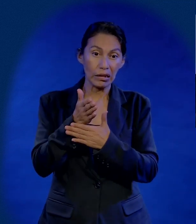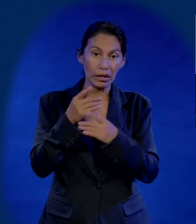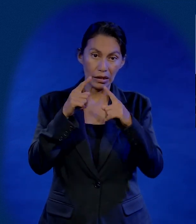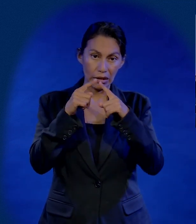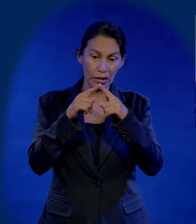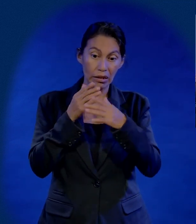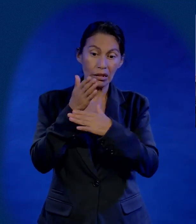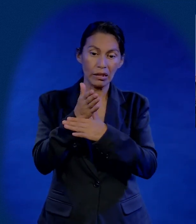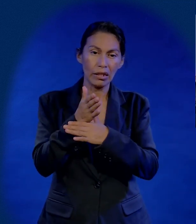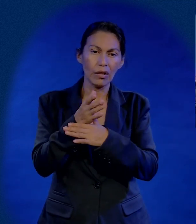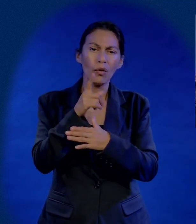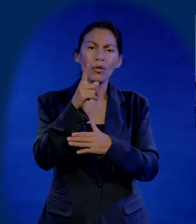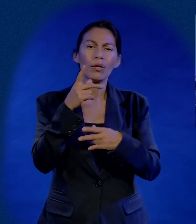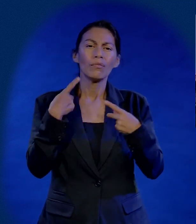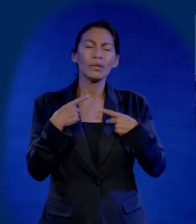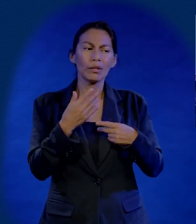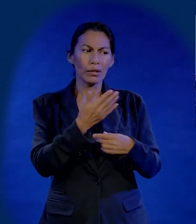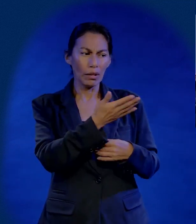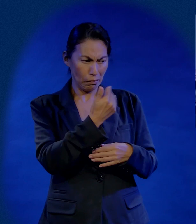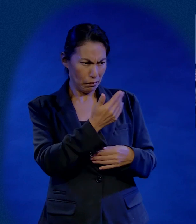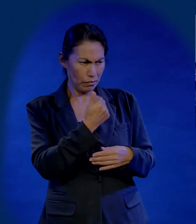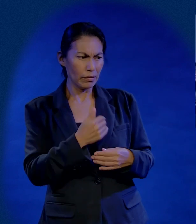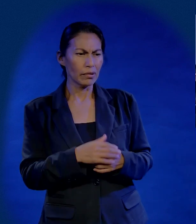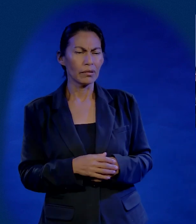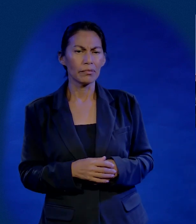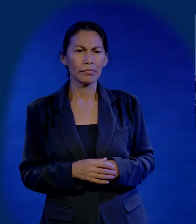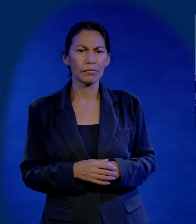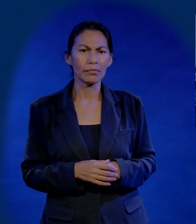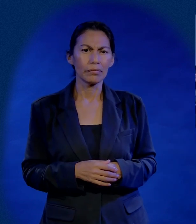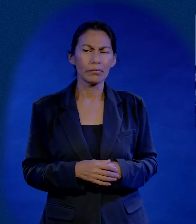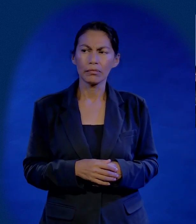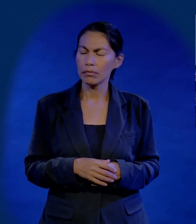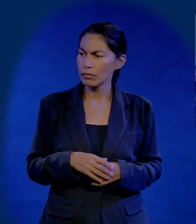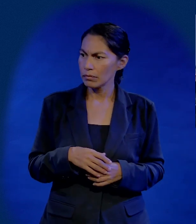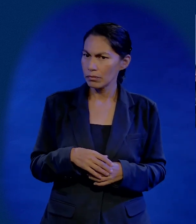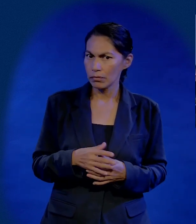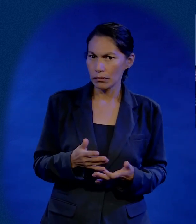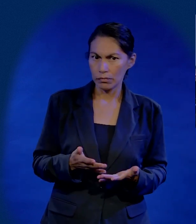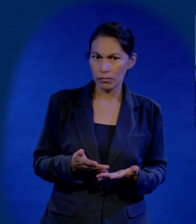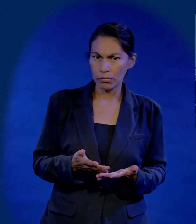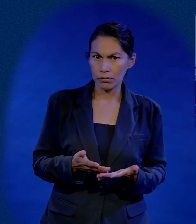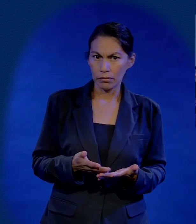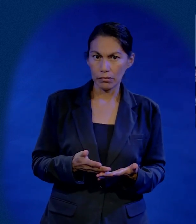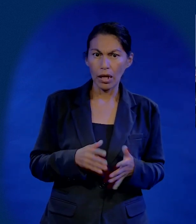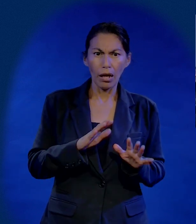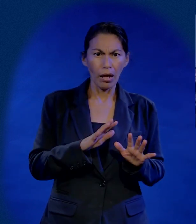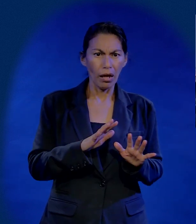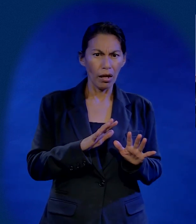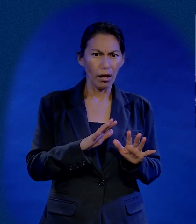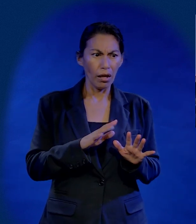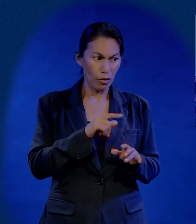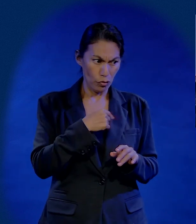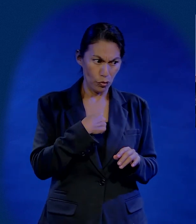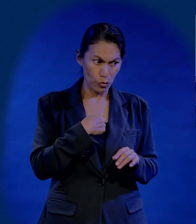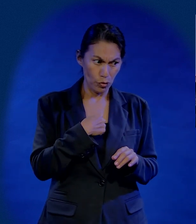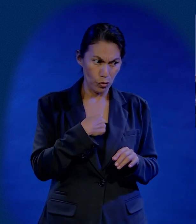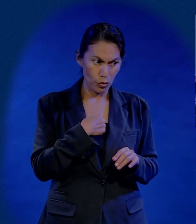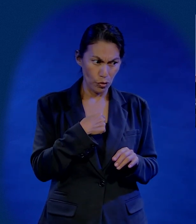por entrar a la iglesia, me interceptó una persona, miembro de la iglesia. Me dice, pastor, venga. Dígame,